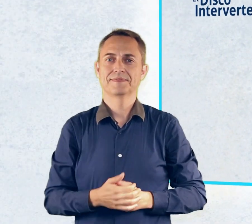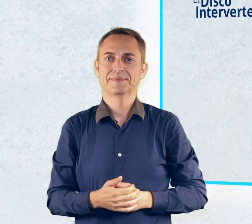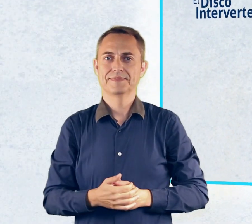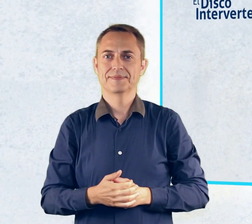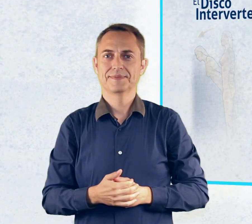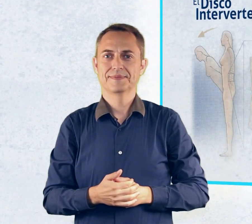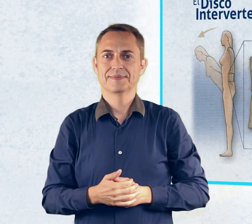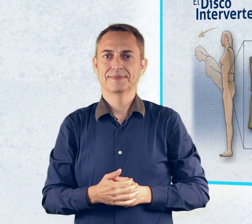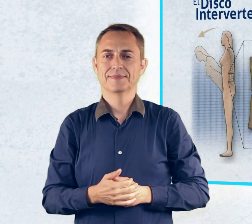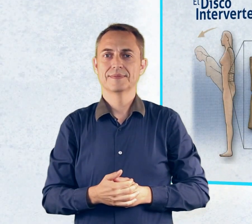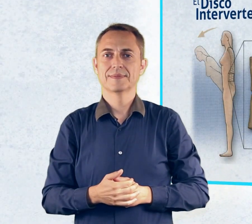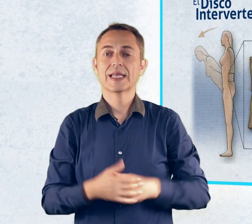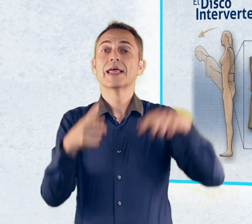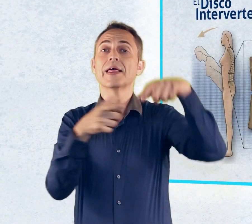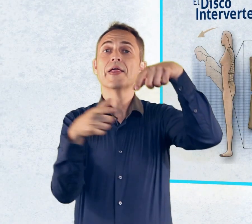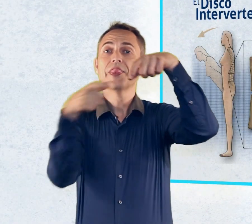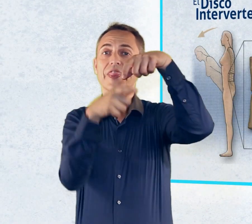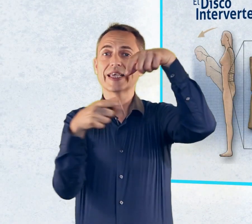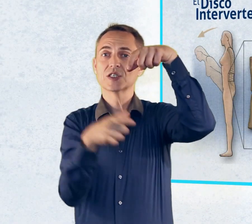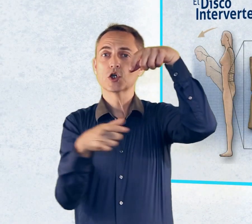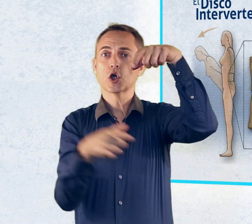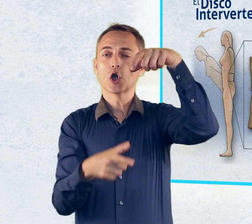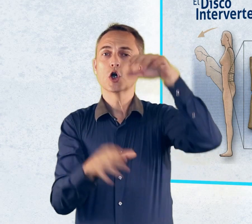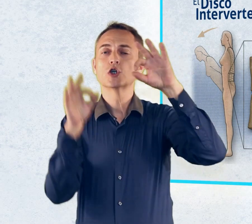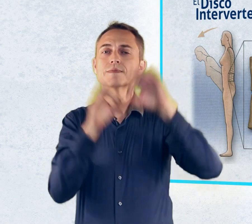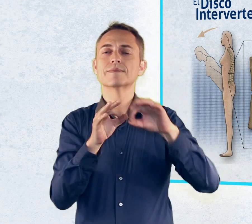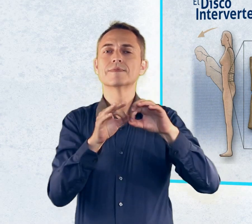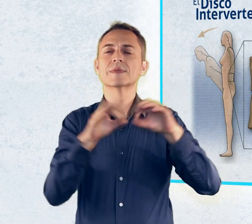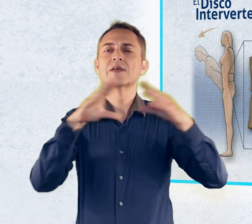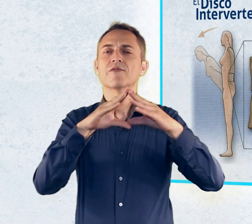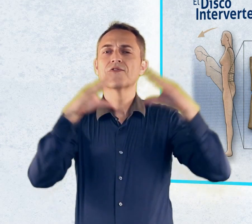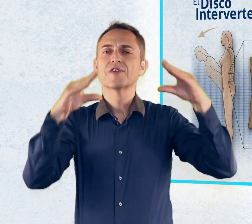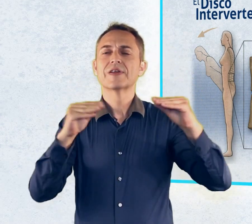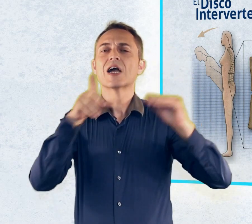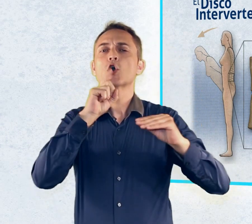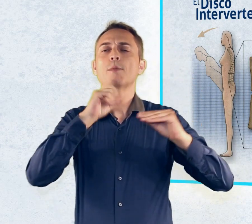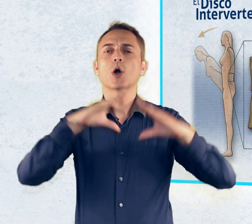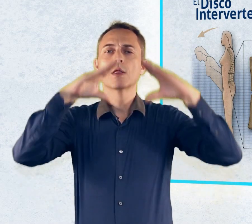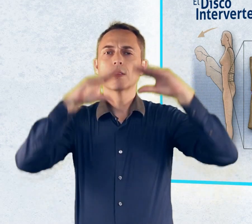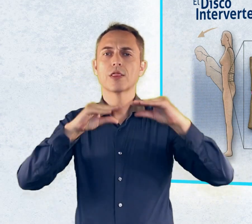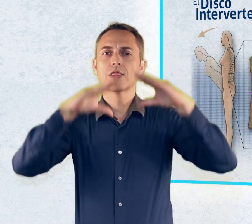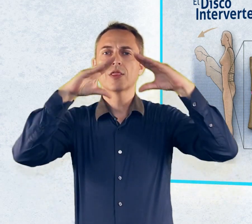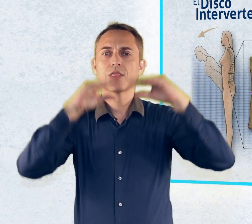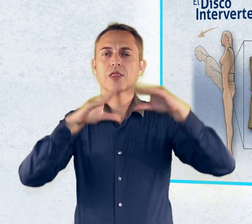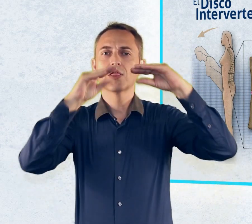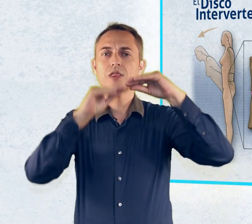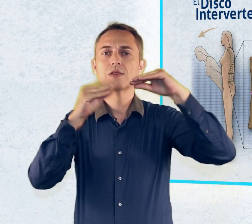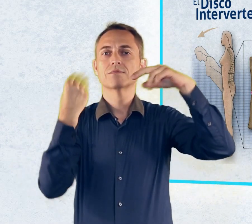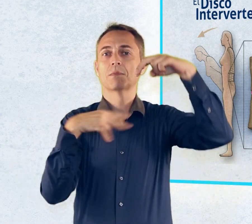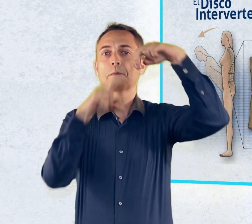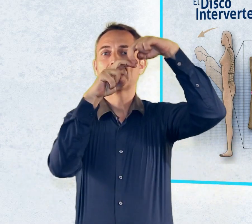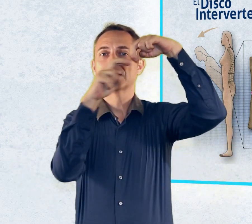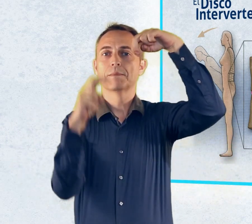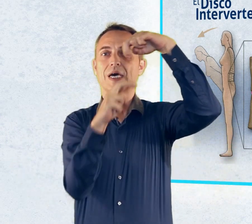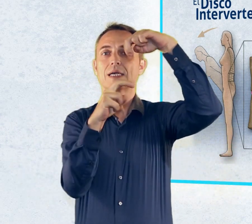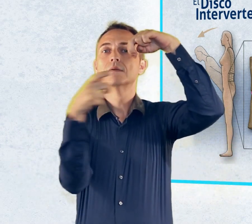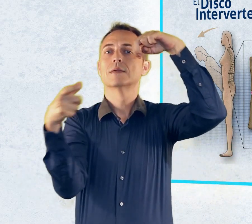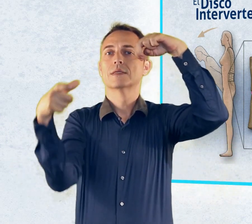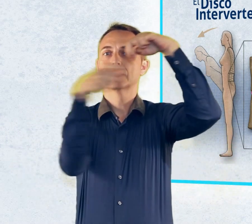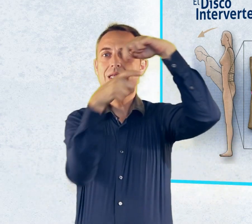Los discos son estructuras fibrosas a modo de cojines que existen entre cada dos vértebras y que absorben las fuerzas